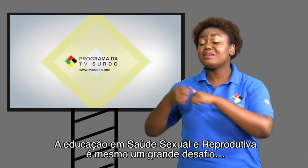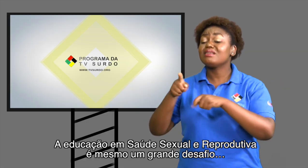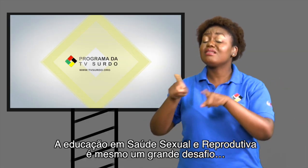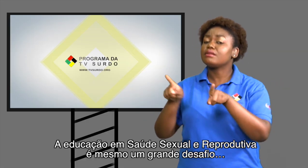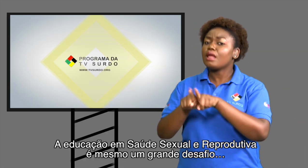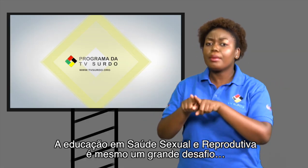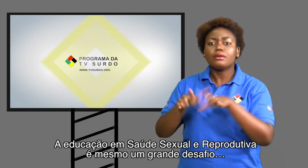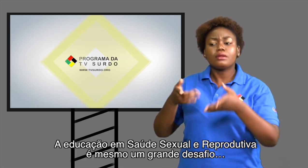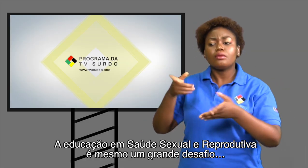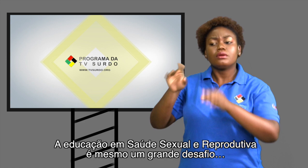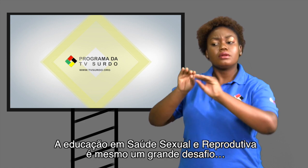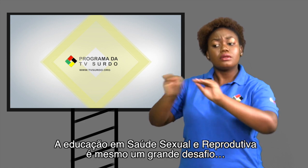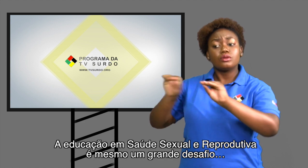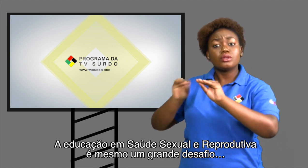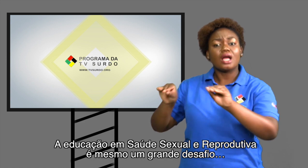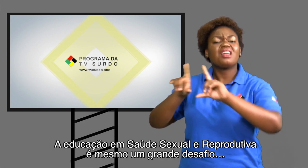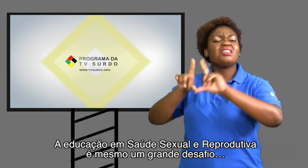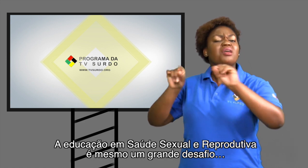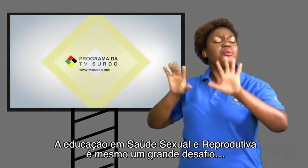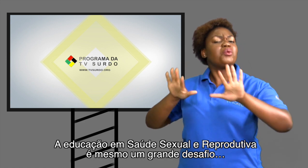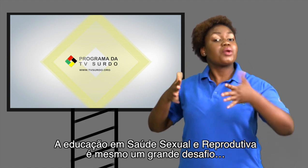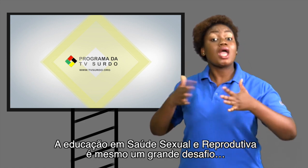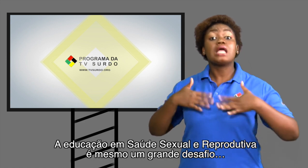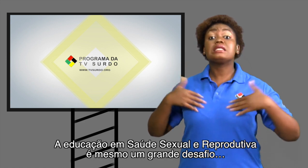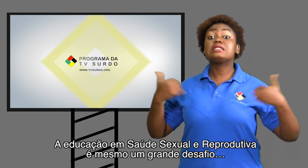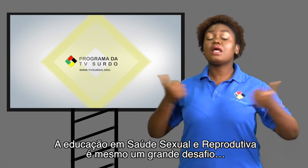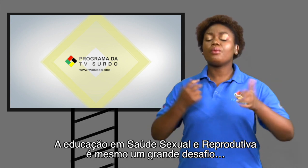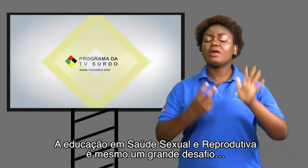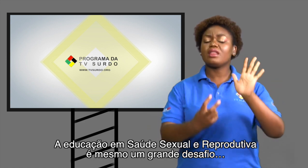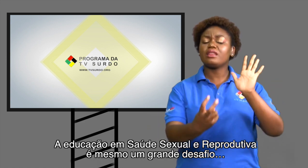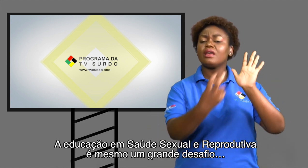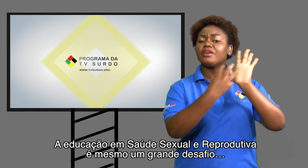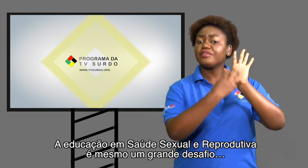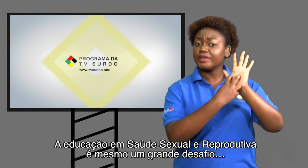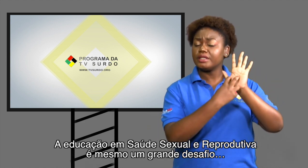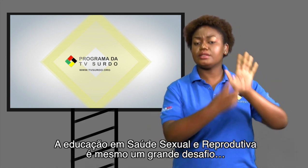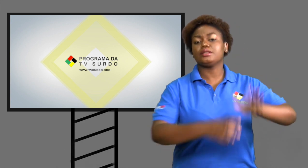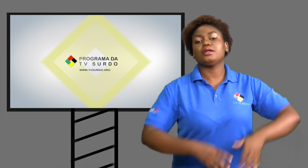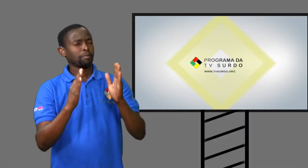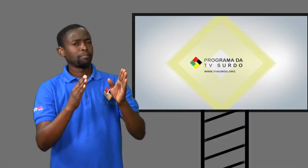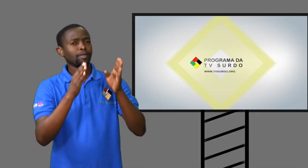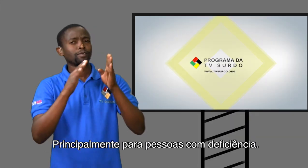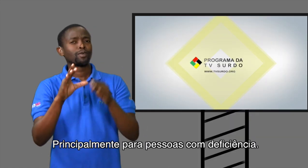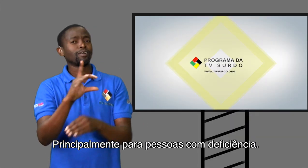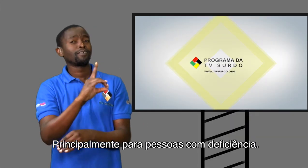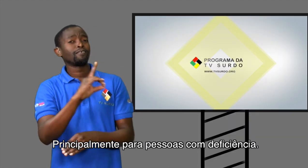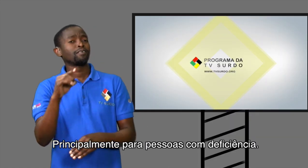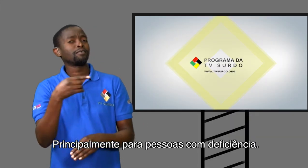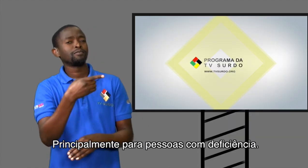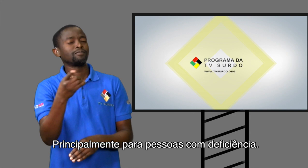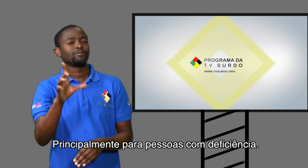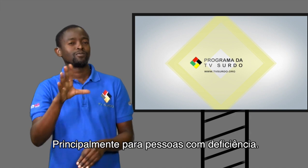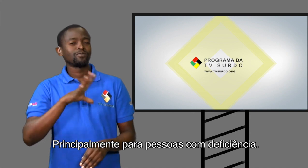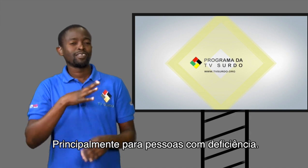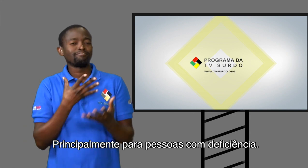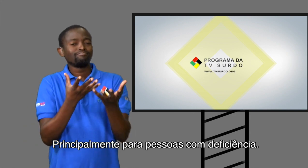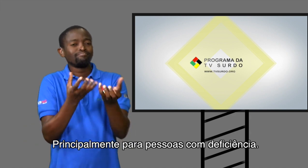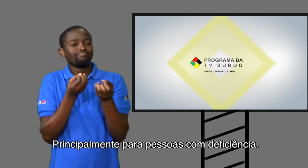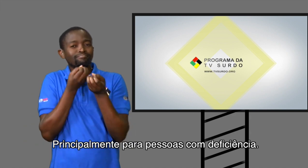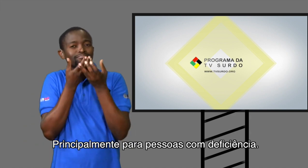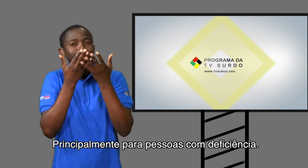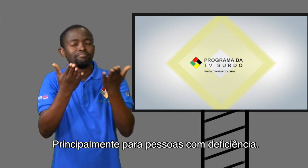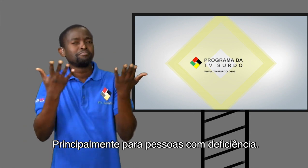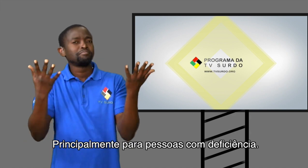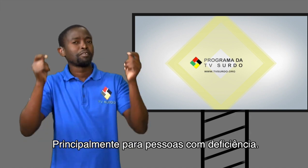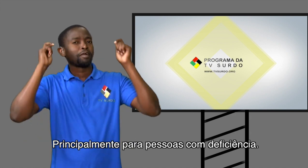educação em saúde sexual e reprodutiva É mesmo um grande desafio Principalmente para pessoas com